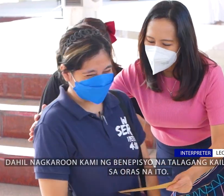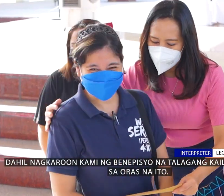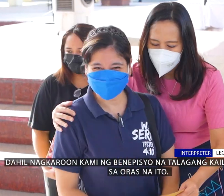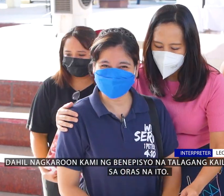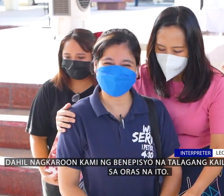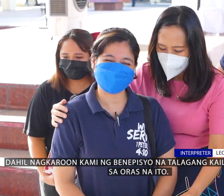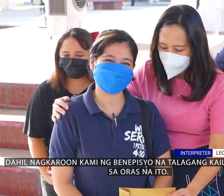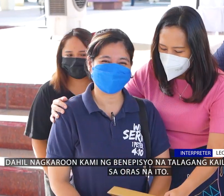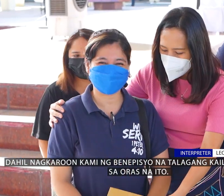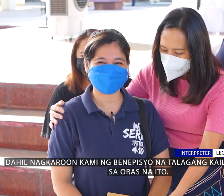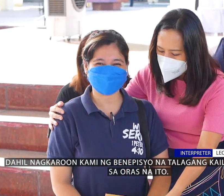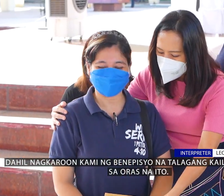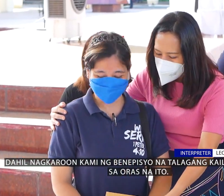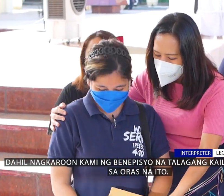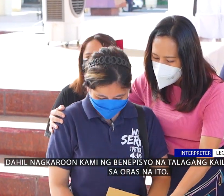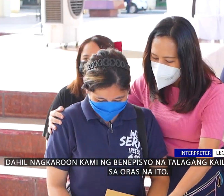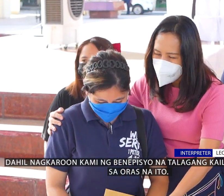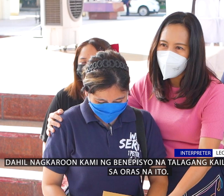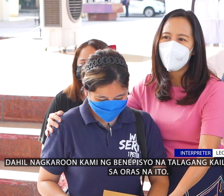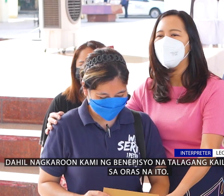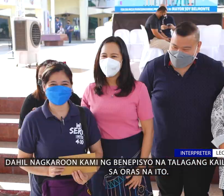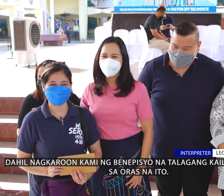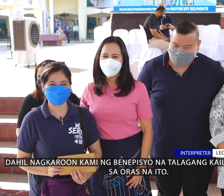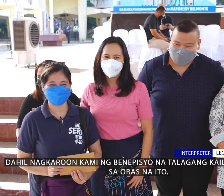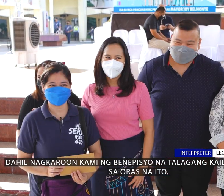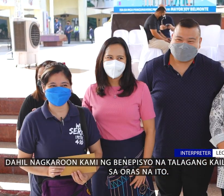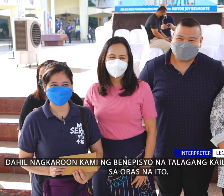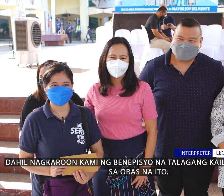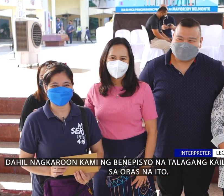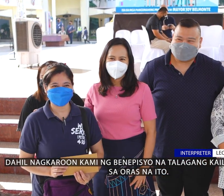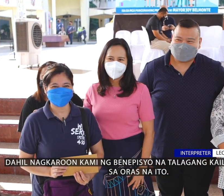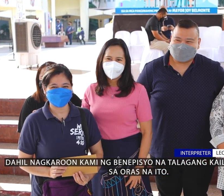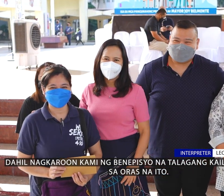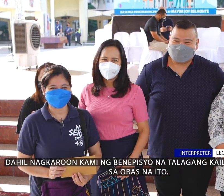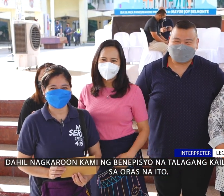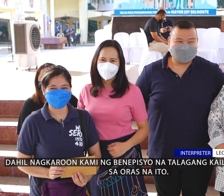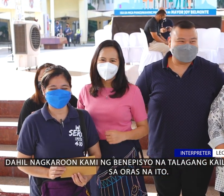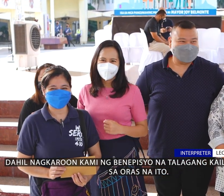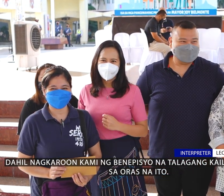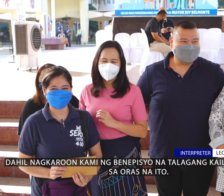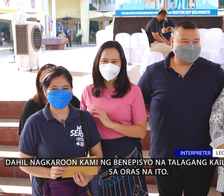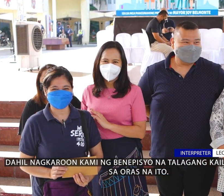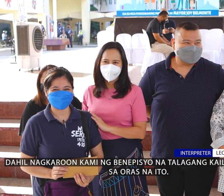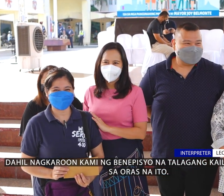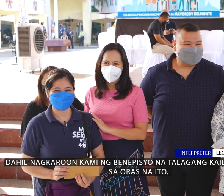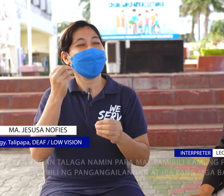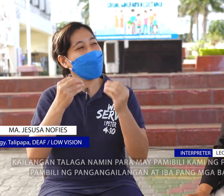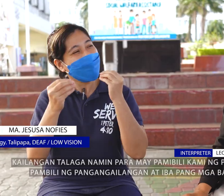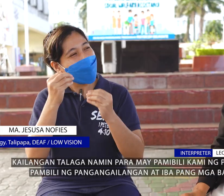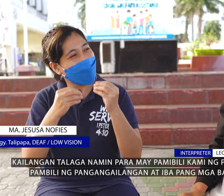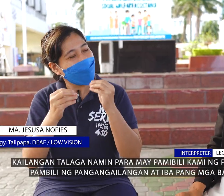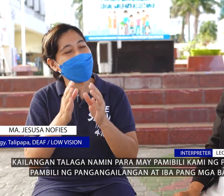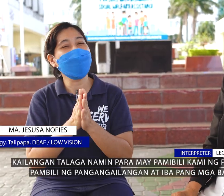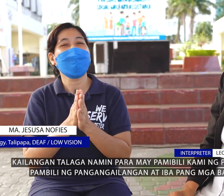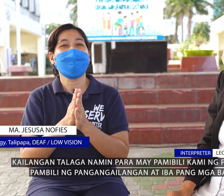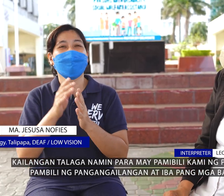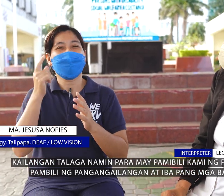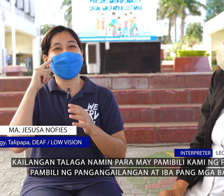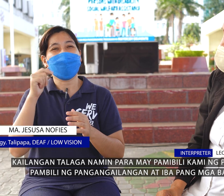Dahil nagkaroon kami ng binefisyon na talagang kailangan ko talaga ngayon bilang sa oras na ito. Kailangan talaga namin para may